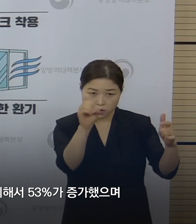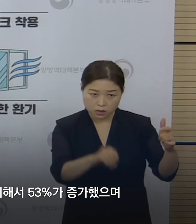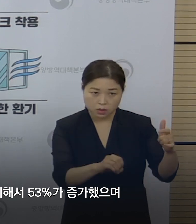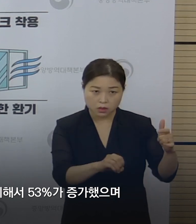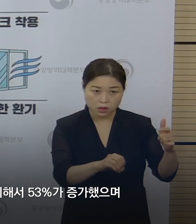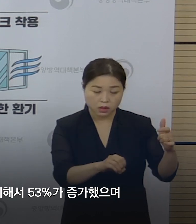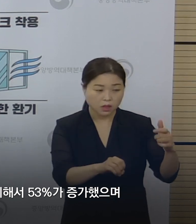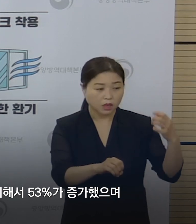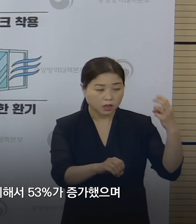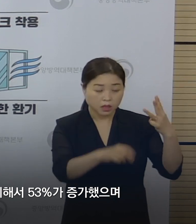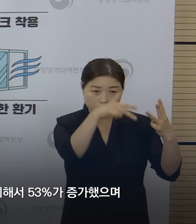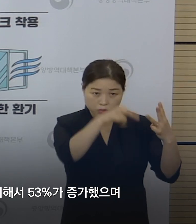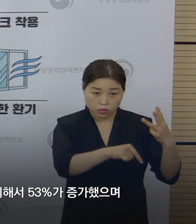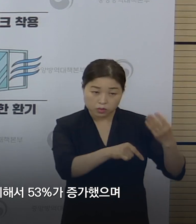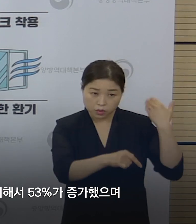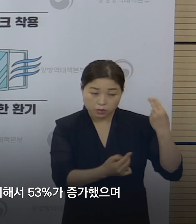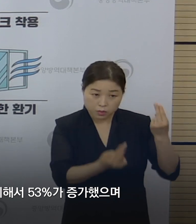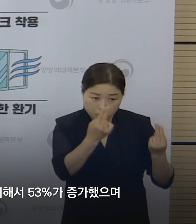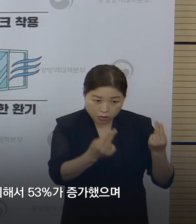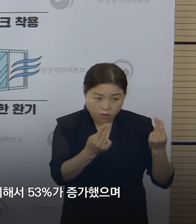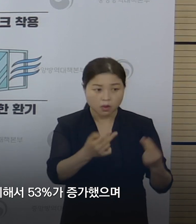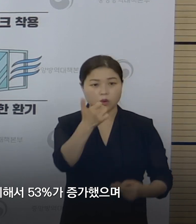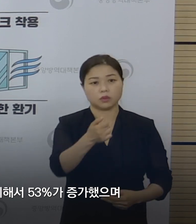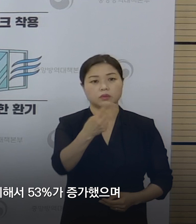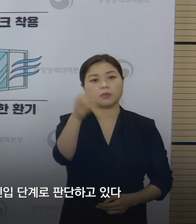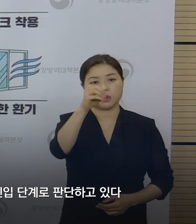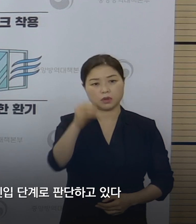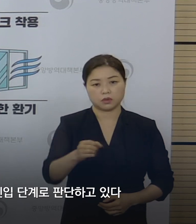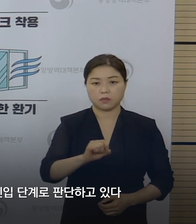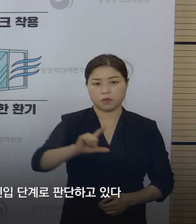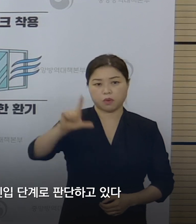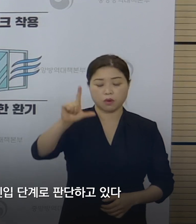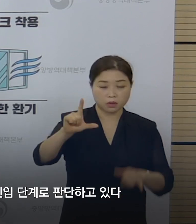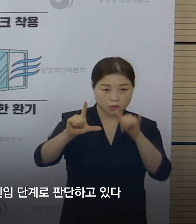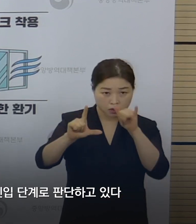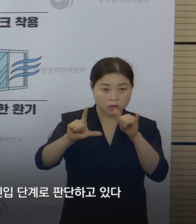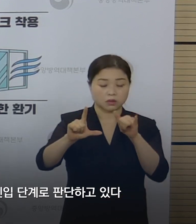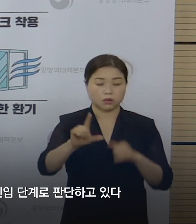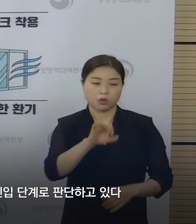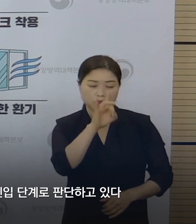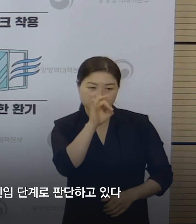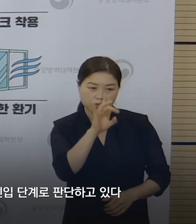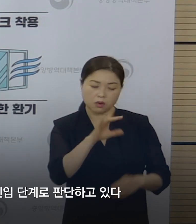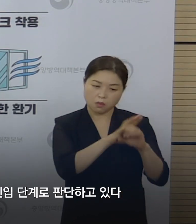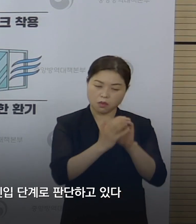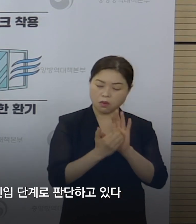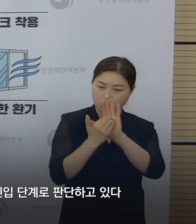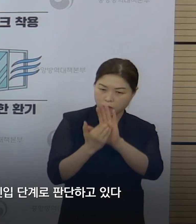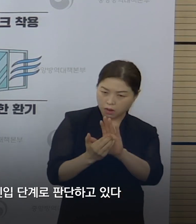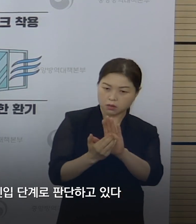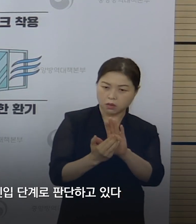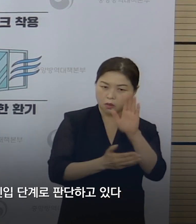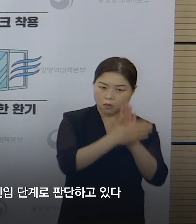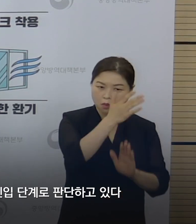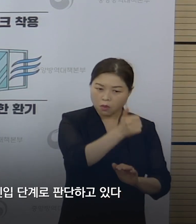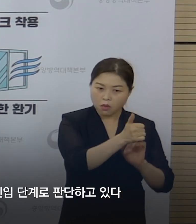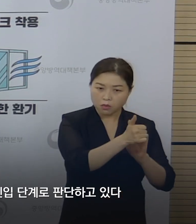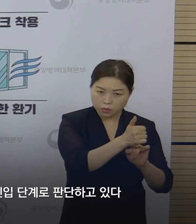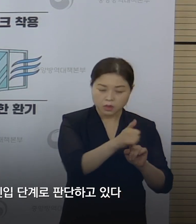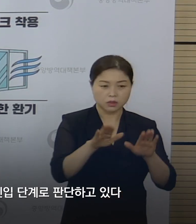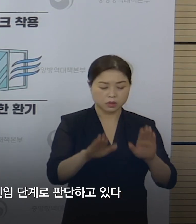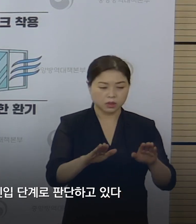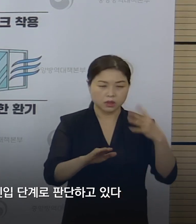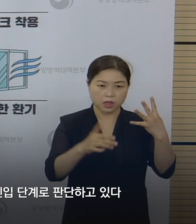3주 대비해서 53%가 증가하였으며 중앙방역대책본부는 현 상황을 4차 유행의